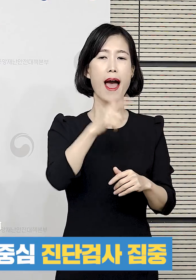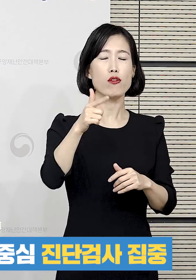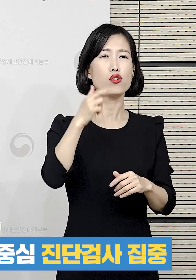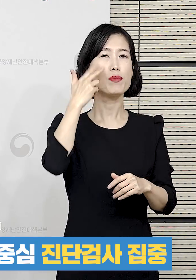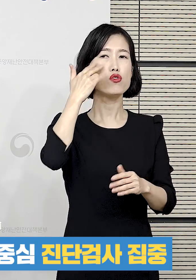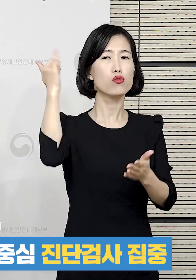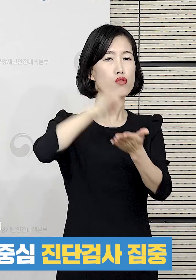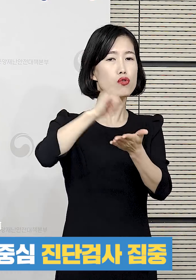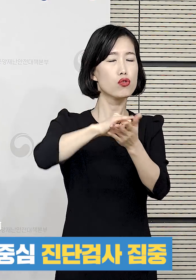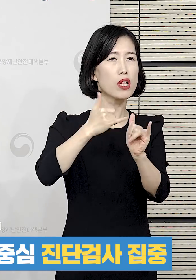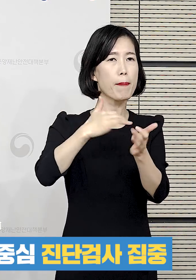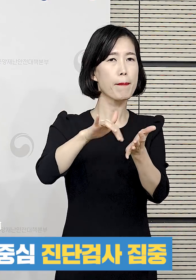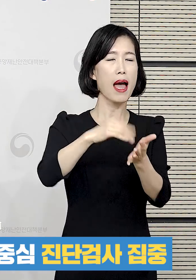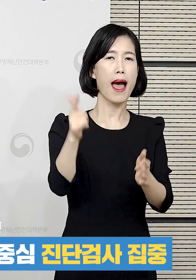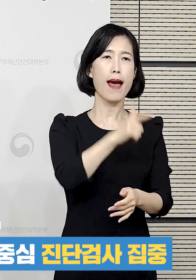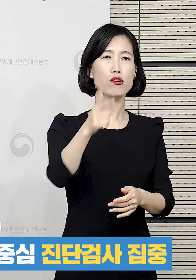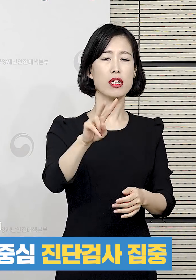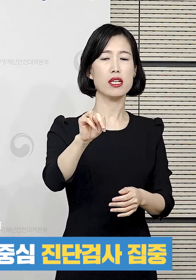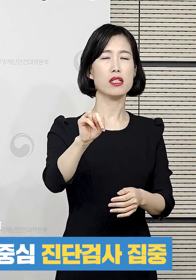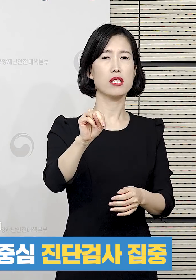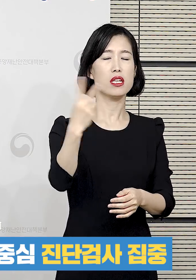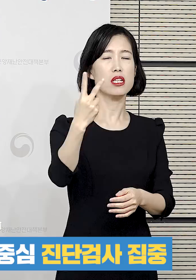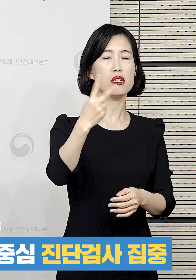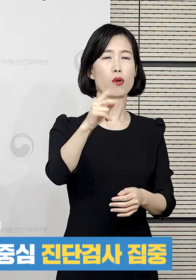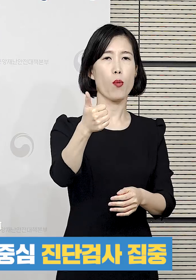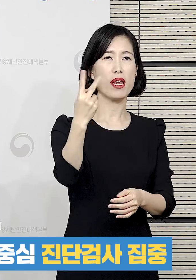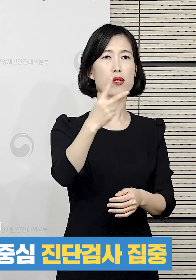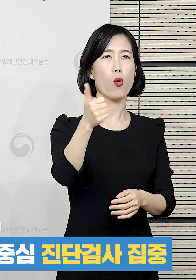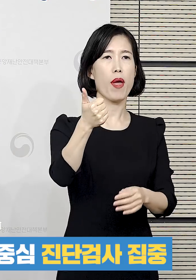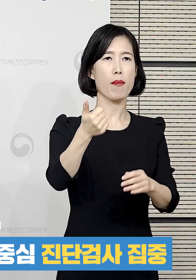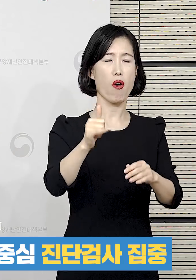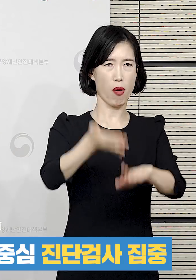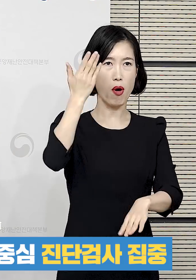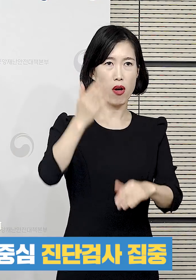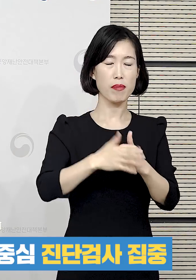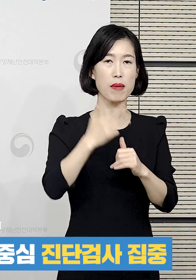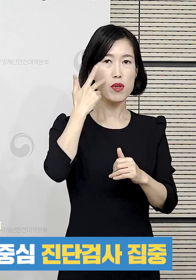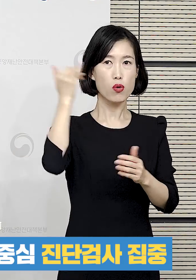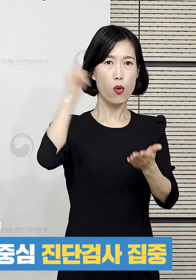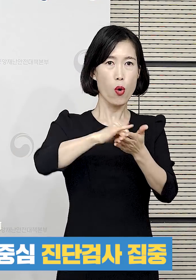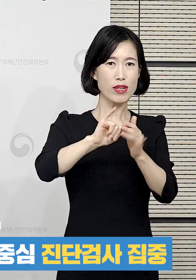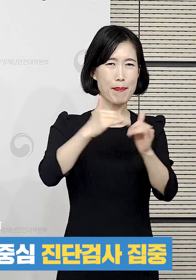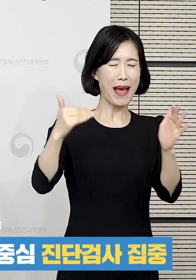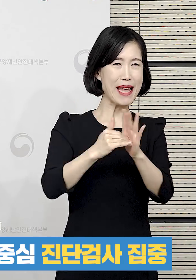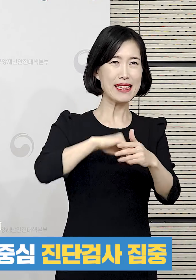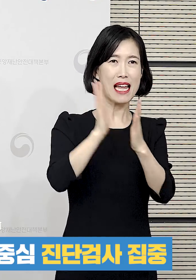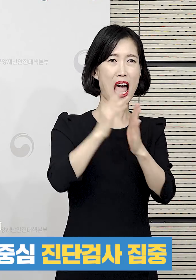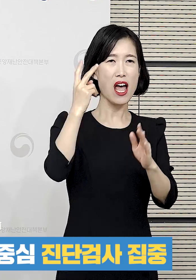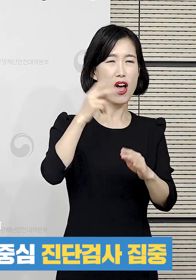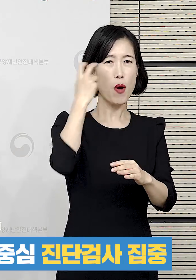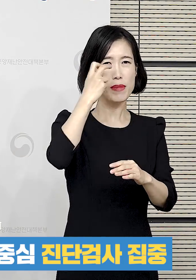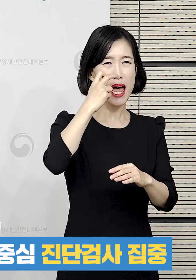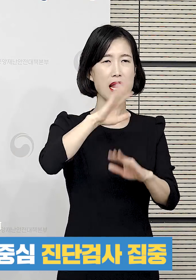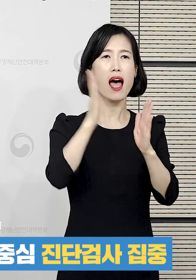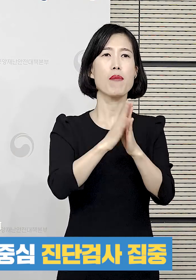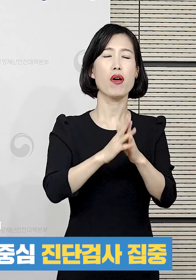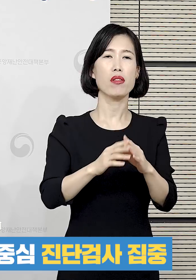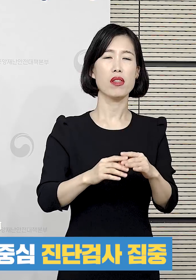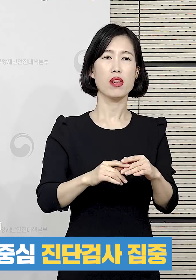미국에서 들어오시는 입국자들이 하루에 2,500명을 넘기 때문에 만약 이분들을 전부 전성검사를 하게 된다 그러면